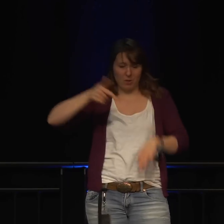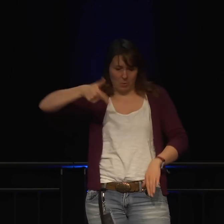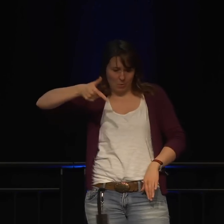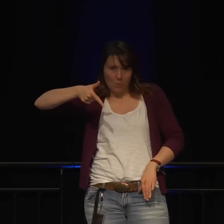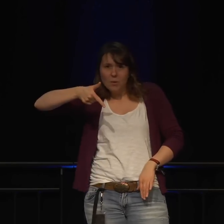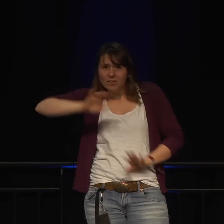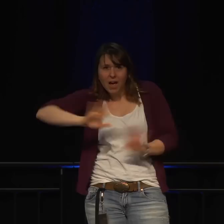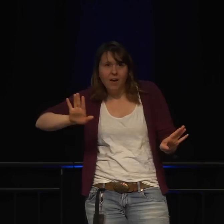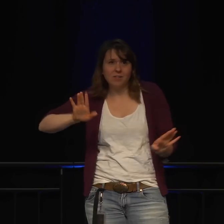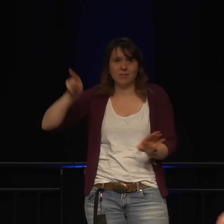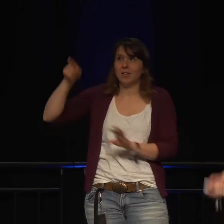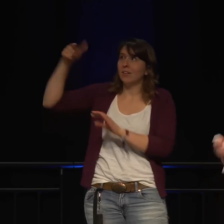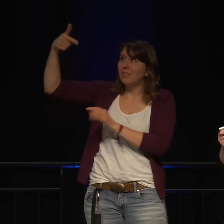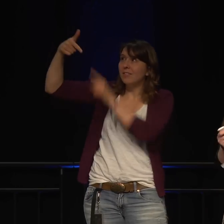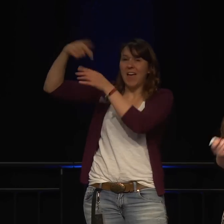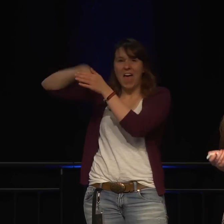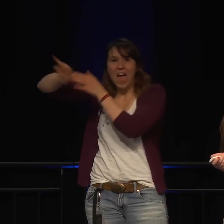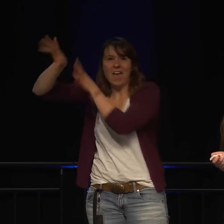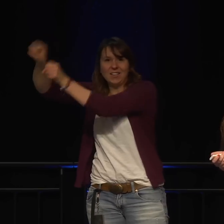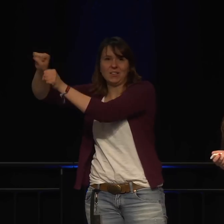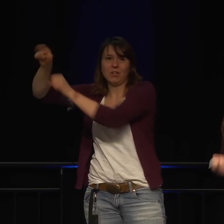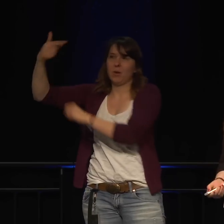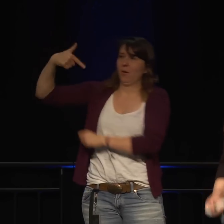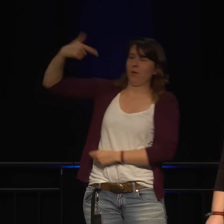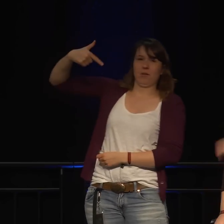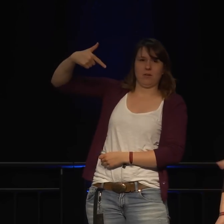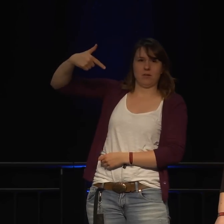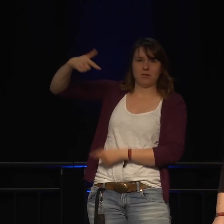Eigentlich wollte sie nur ihren Hund überwachen und dann wurde sie selbst gehackt.